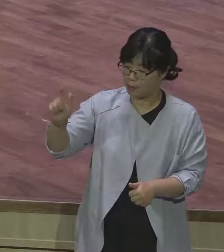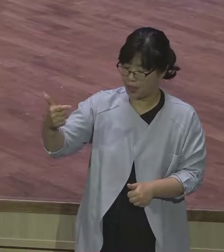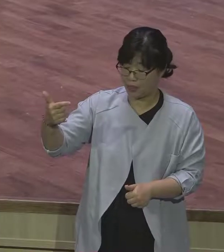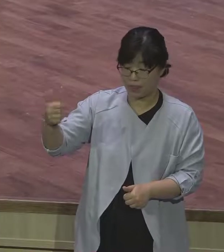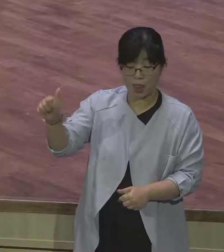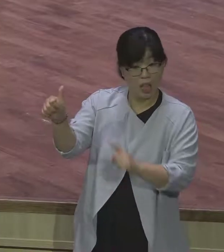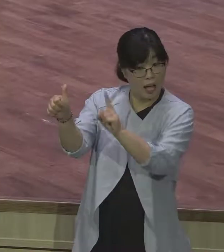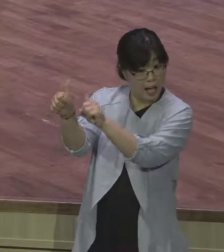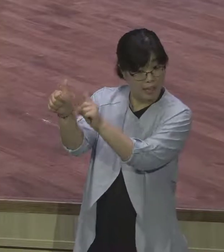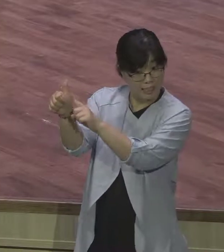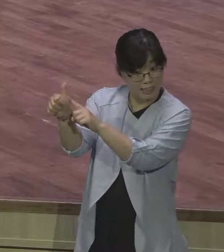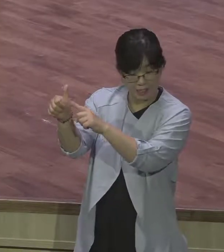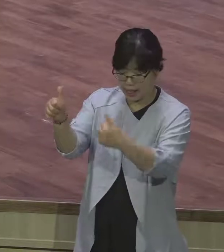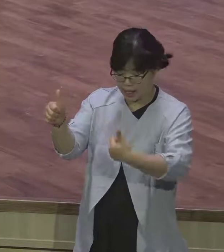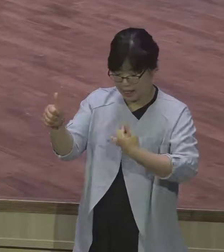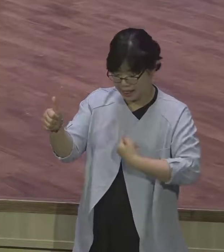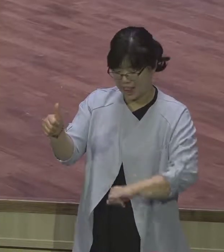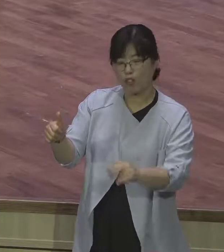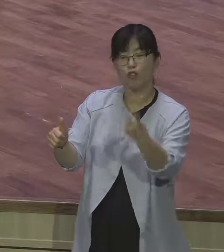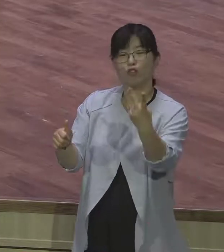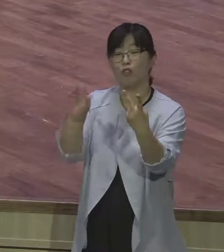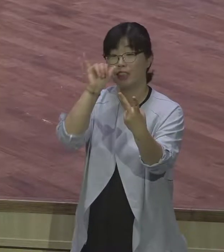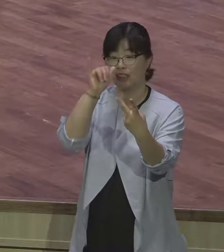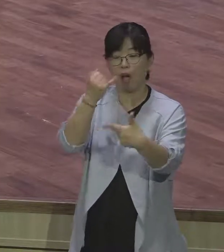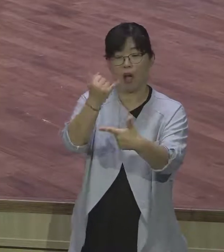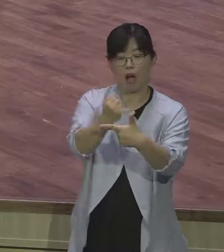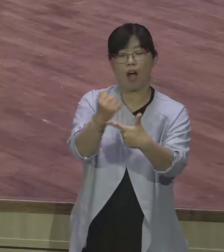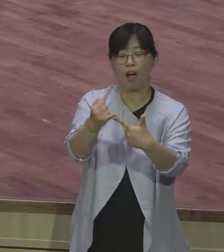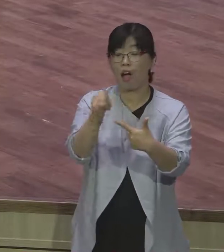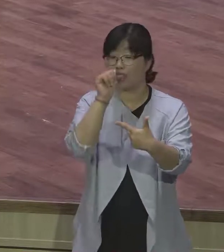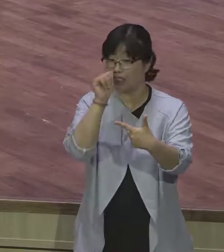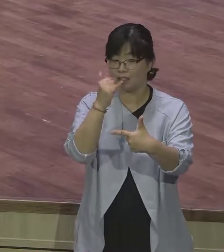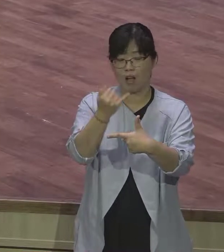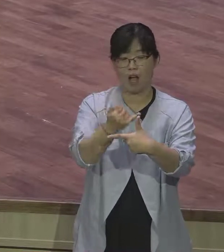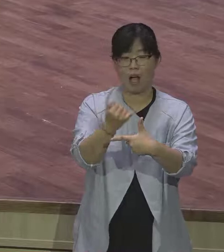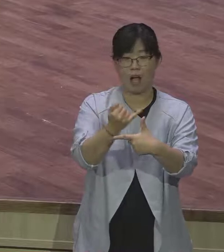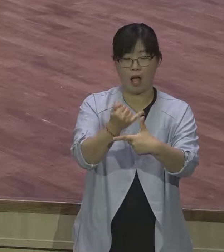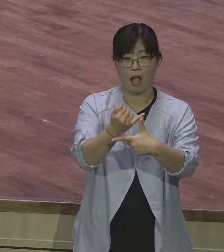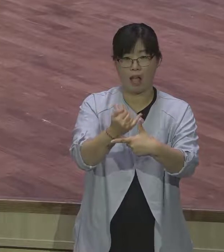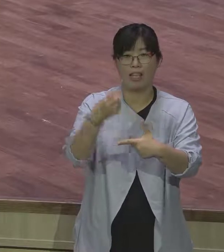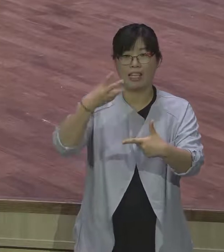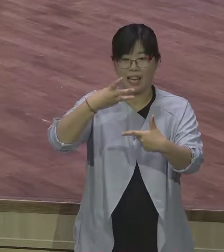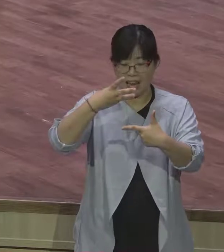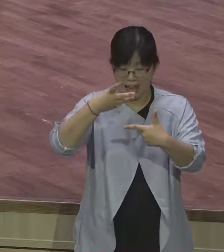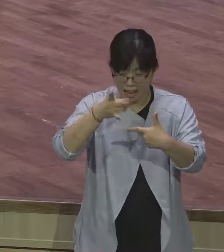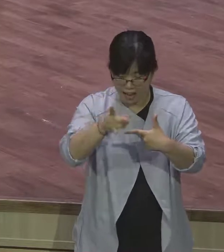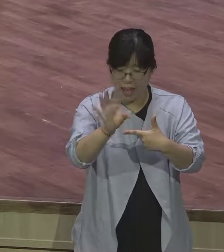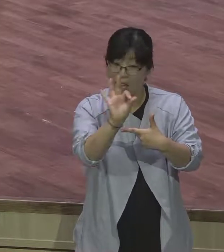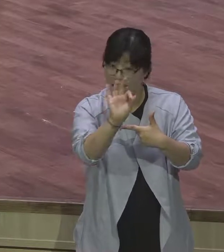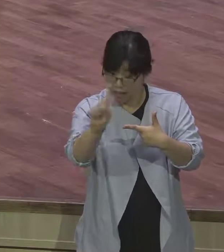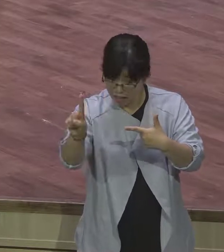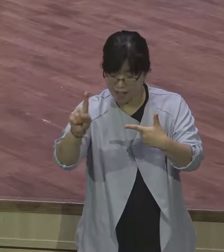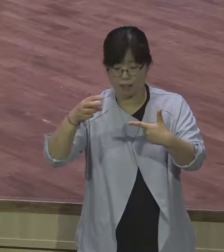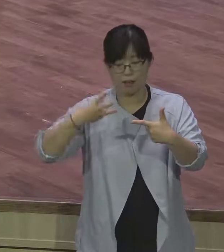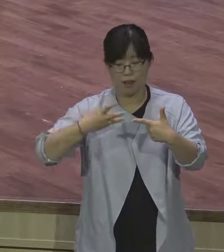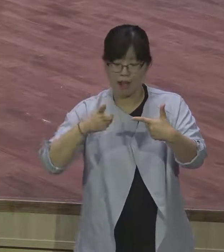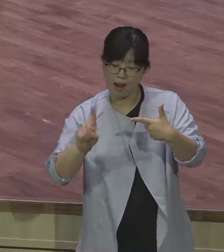야곱이 라헬을 더 사랑하므로 대답하되. 내가 외삼촌의 작은 딸 라헬을 위하여 외삼촌에게 7년을